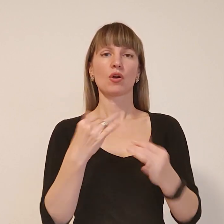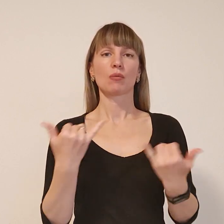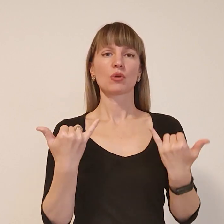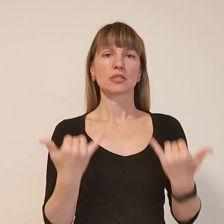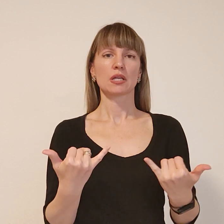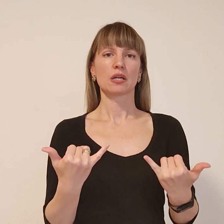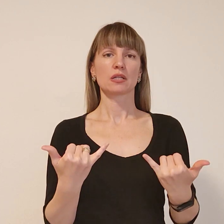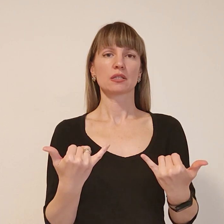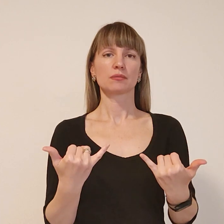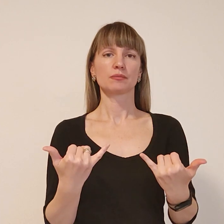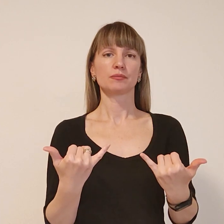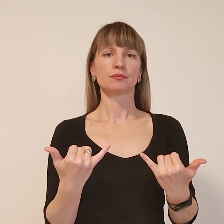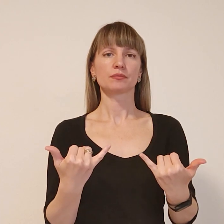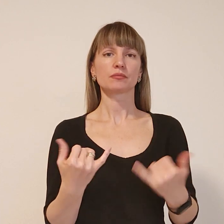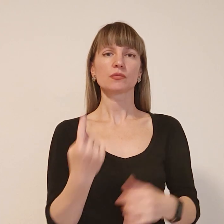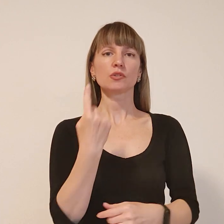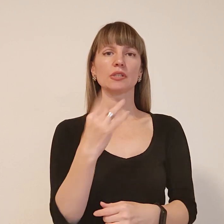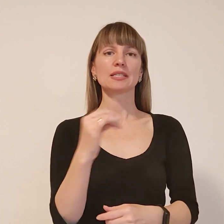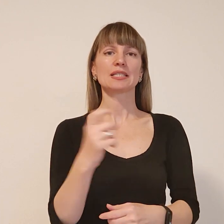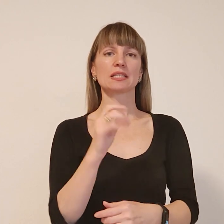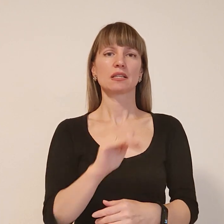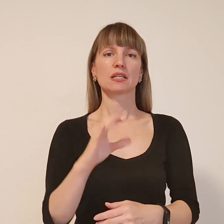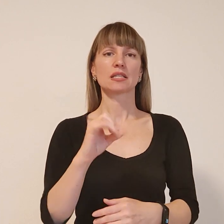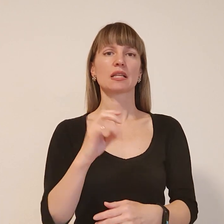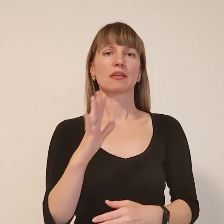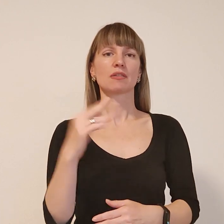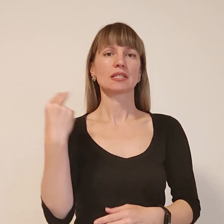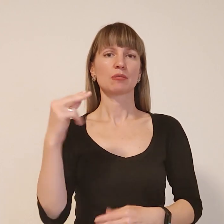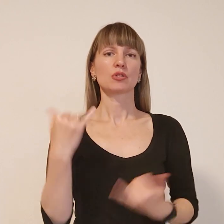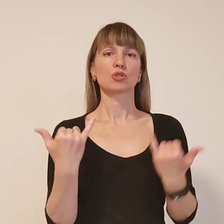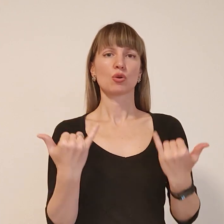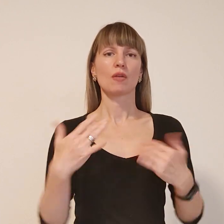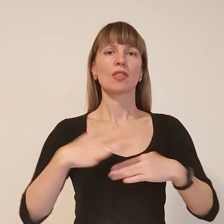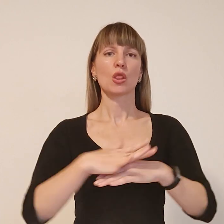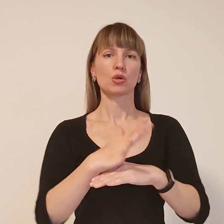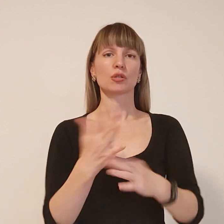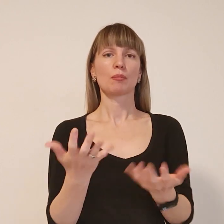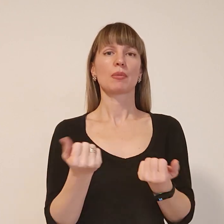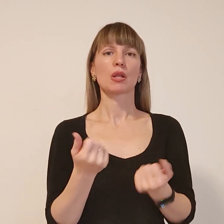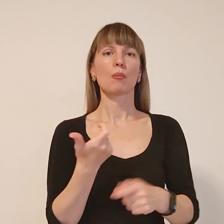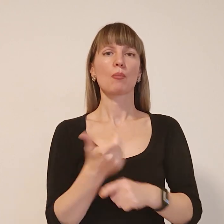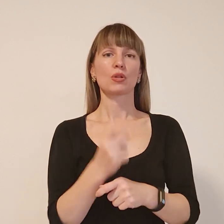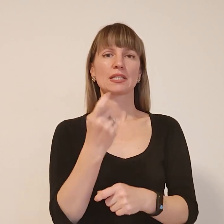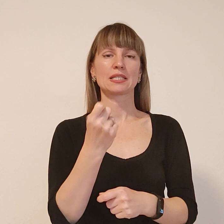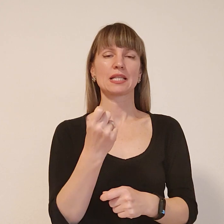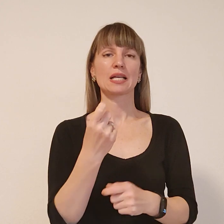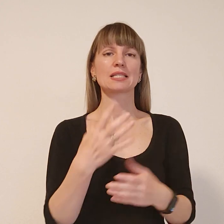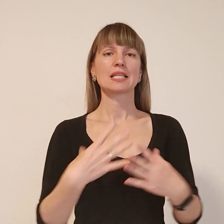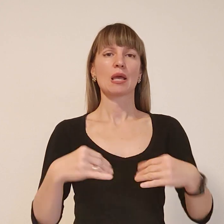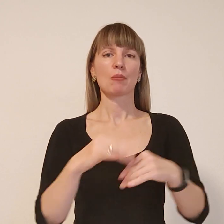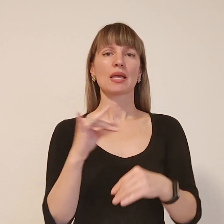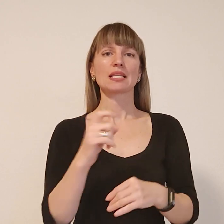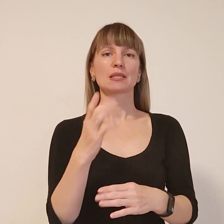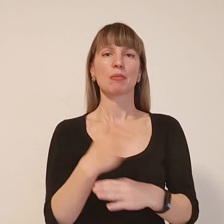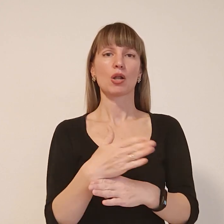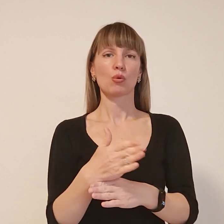зараз. Один із дитячих садків Запоріжжя сьогодні вночі прийняв понад 107 із Маріуполя. Про це